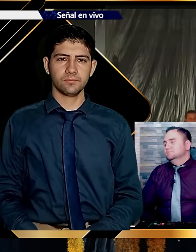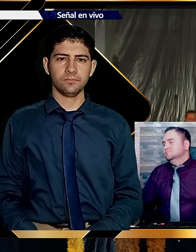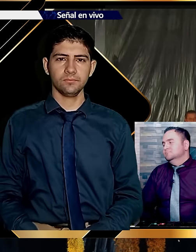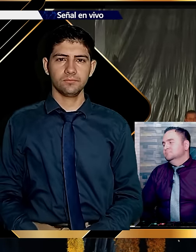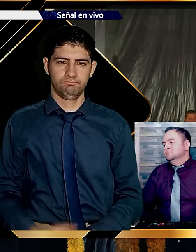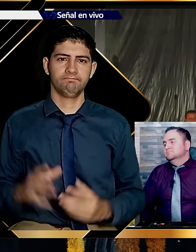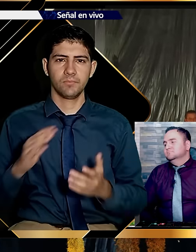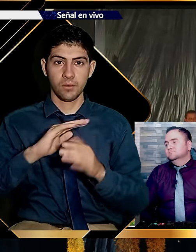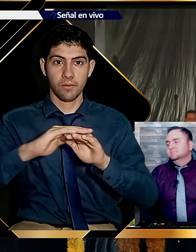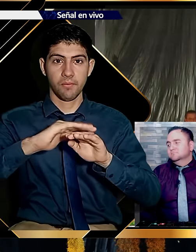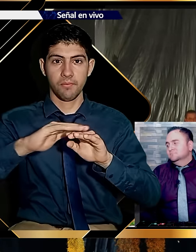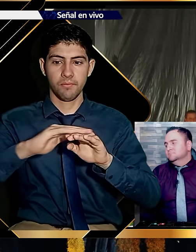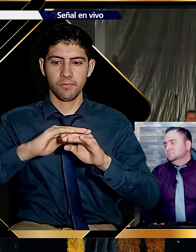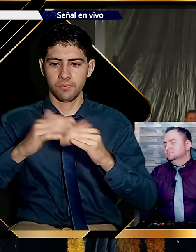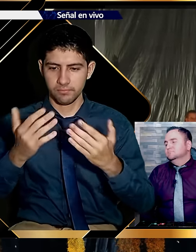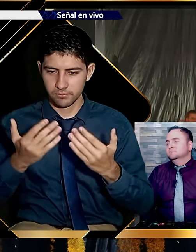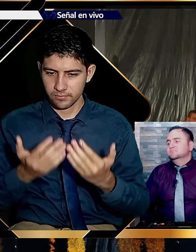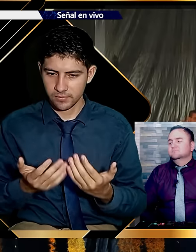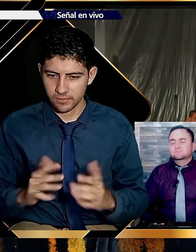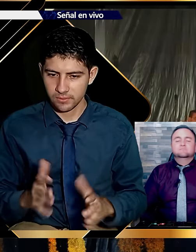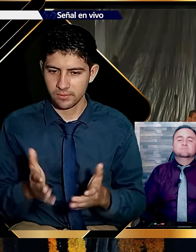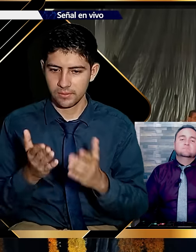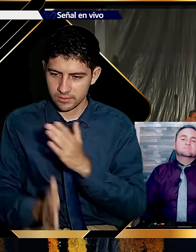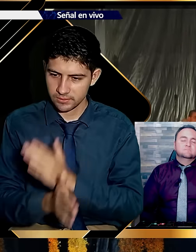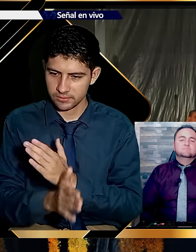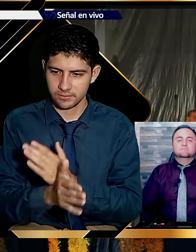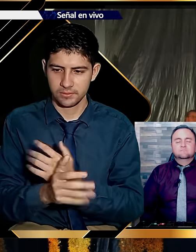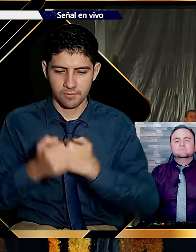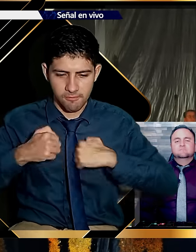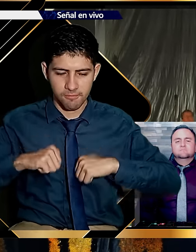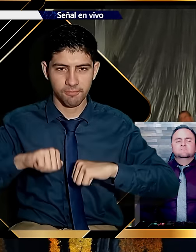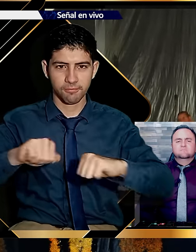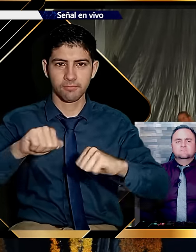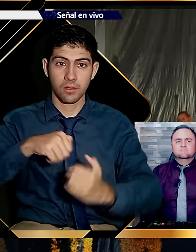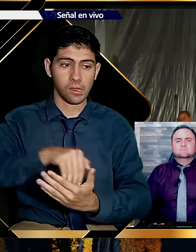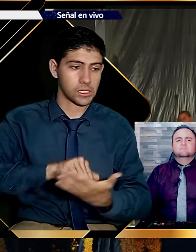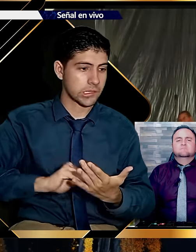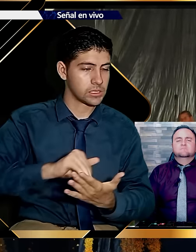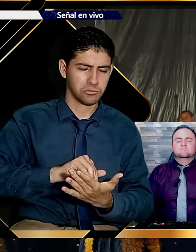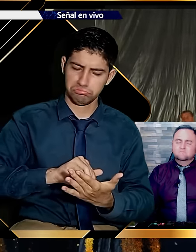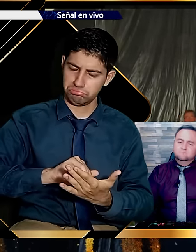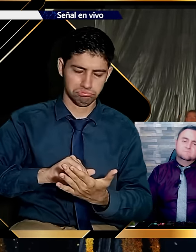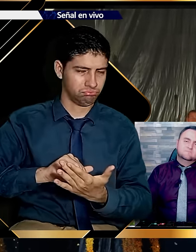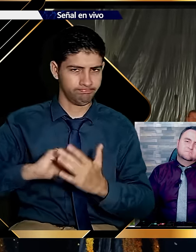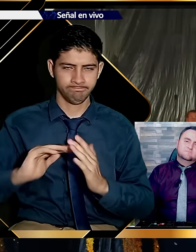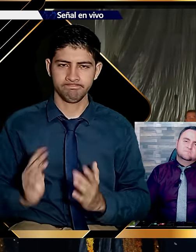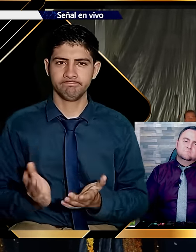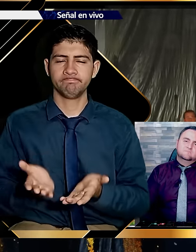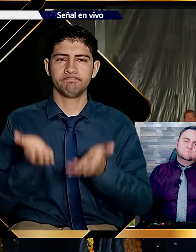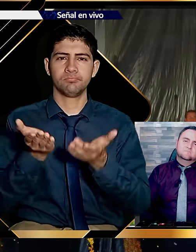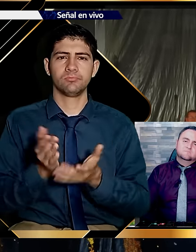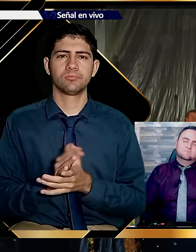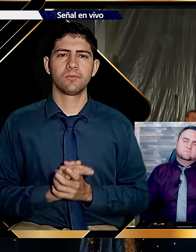Bien. Por todo esto quiero invitarles a seguir. A continuar. A no desistir.